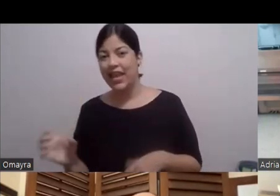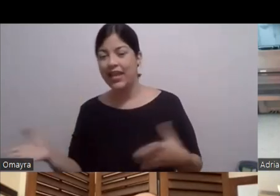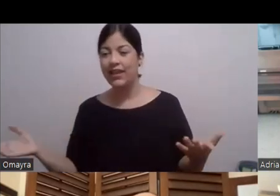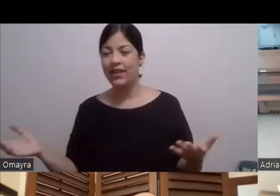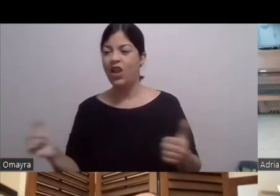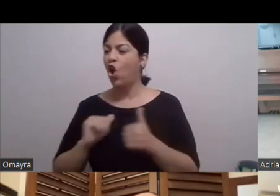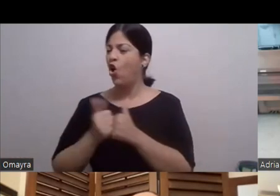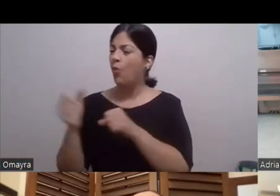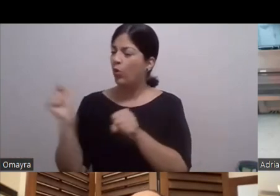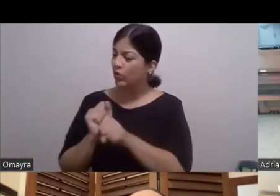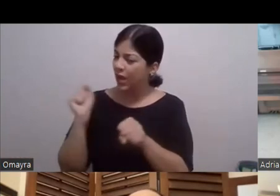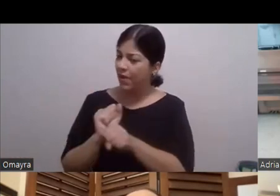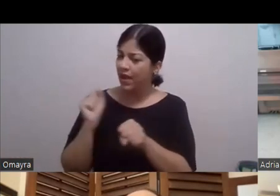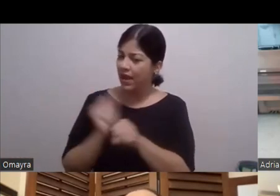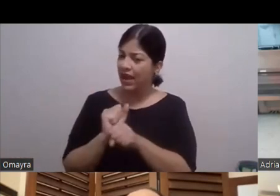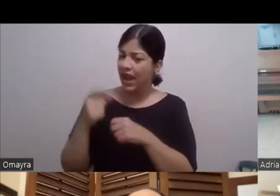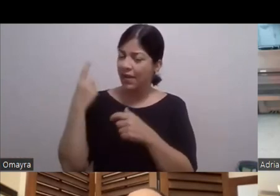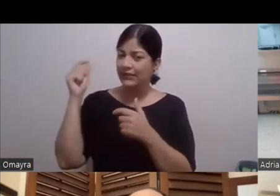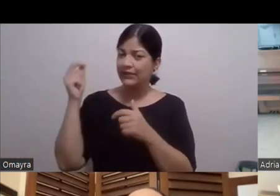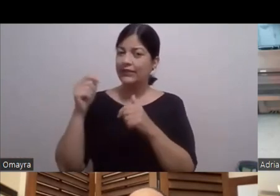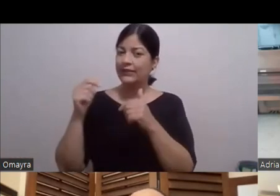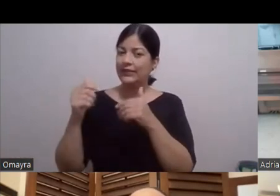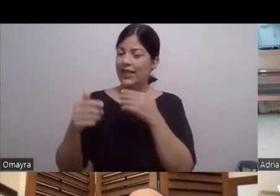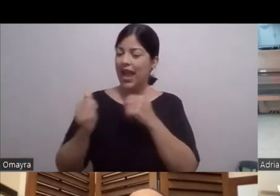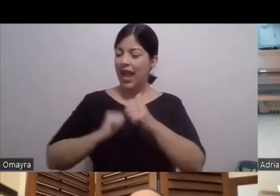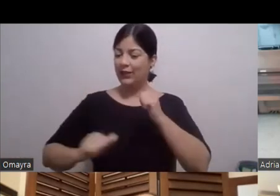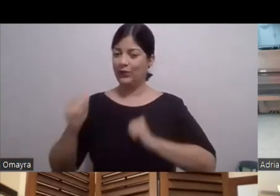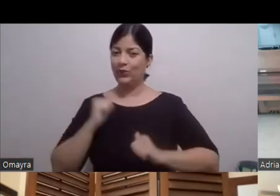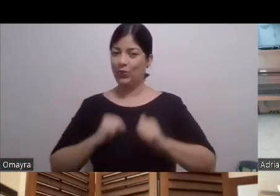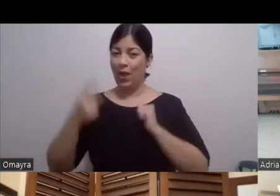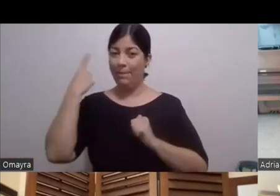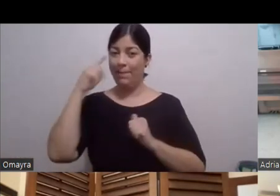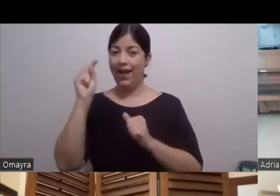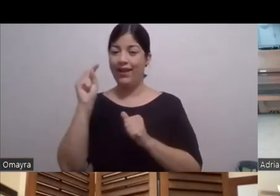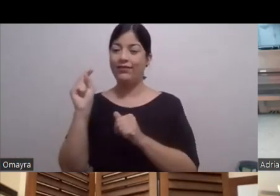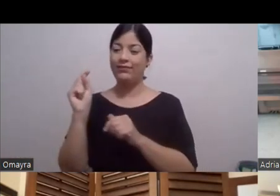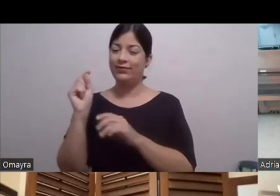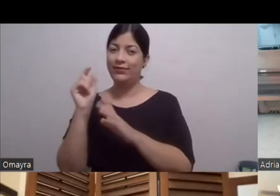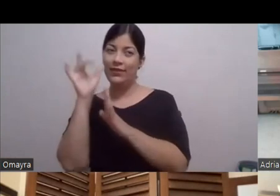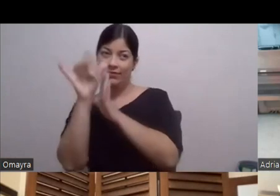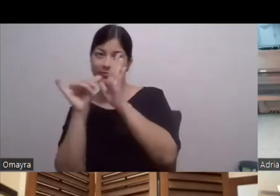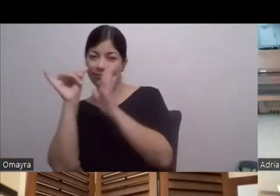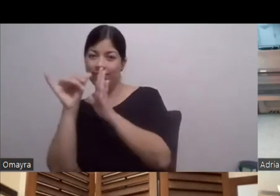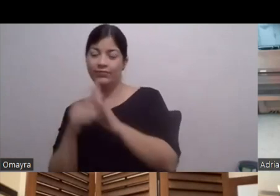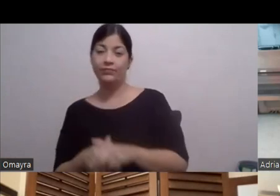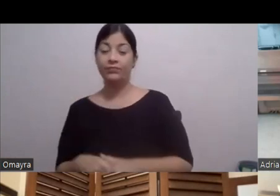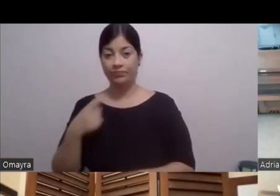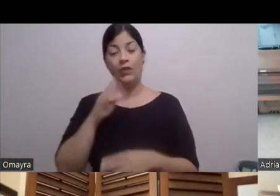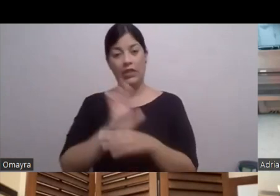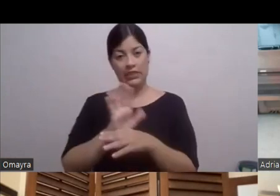La artesanía Esta de actuar Para la cámara? En cine Si en cine Te dan un guión Con tiempo Y en